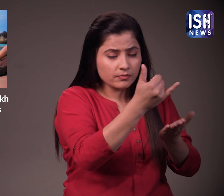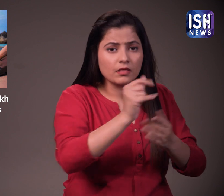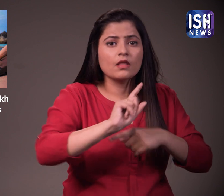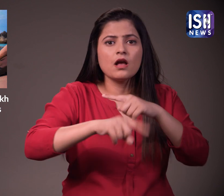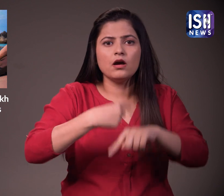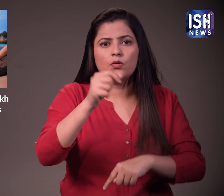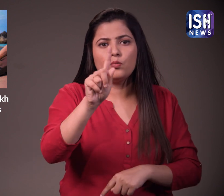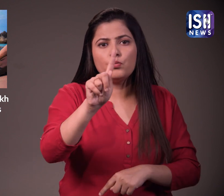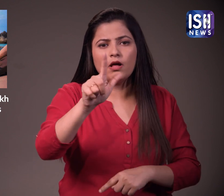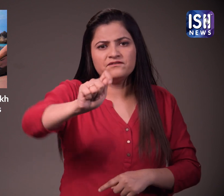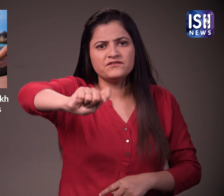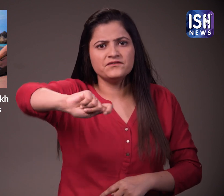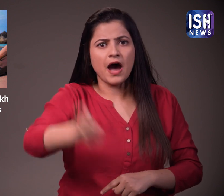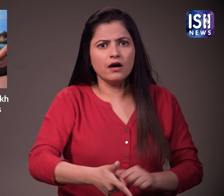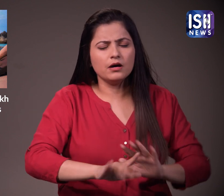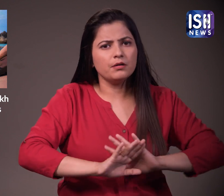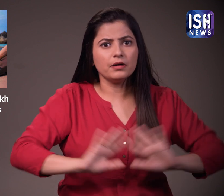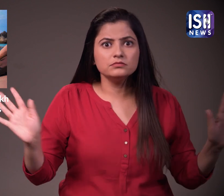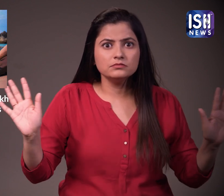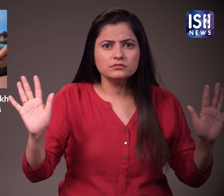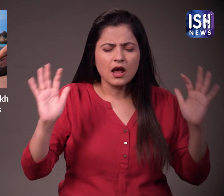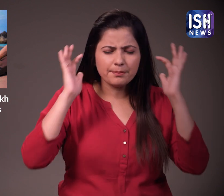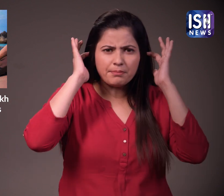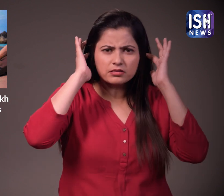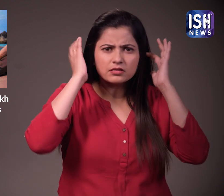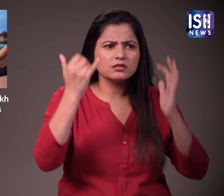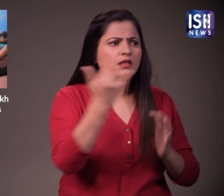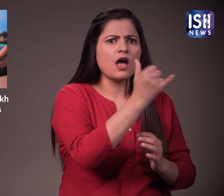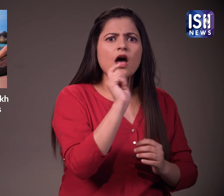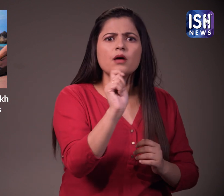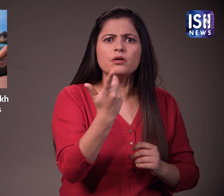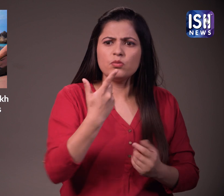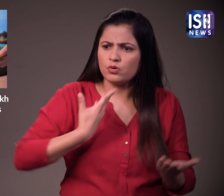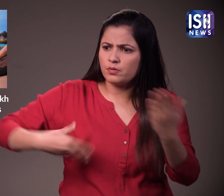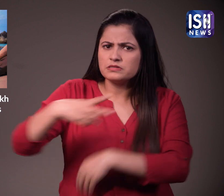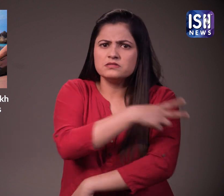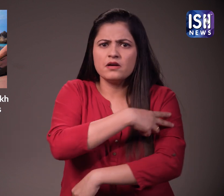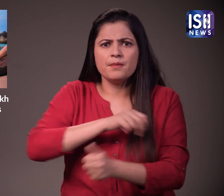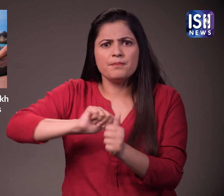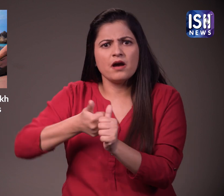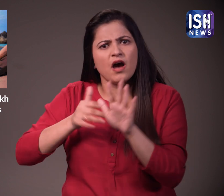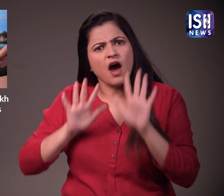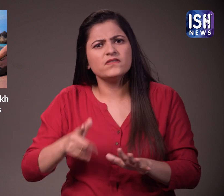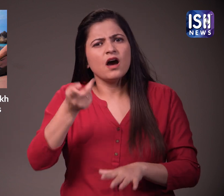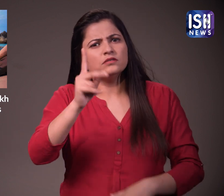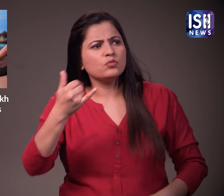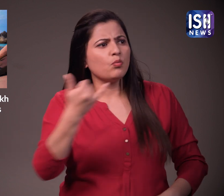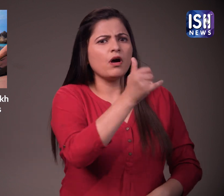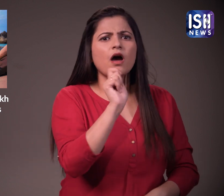तो उसे एक लाख रुपे का जुर्माना देना होगा, कोई बहाना स्विकार नहीं किया जाएगा, क्योंकि बैकप प्लान तयार है और व्यक्ति को जुर्माना